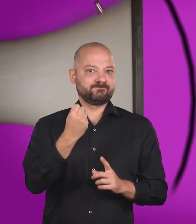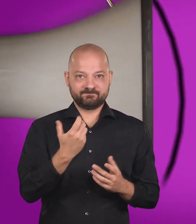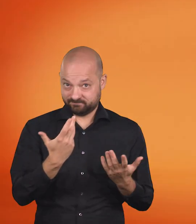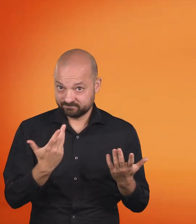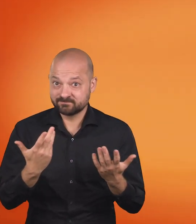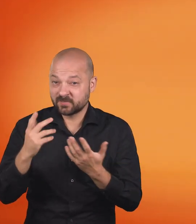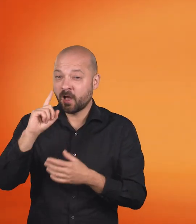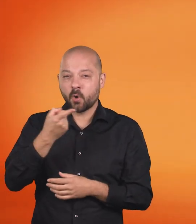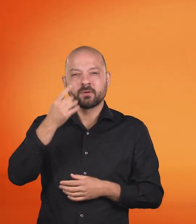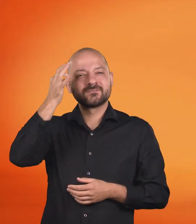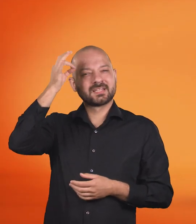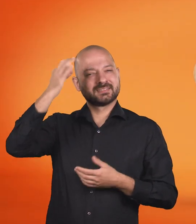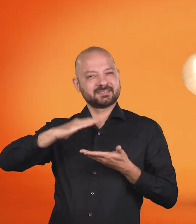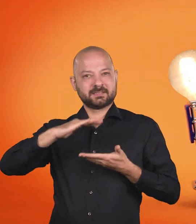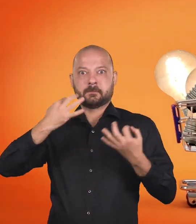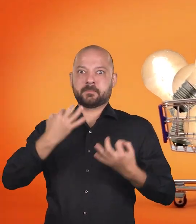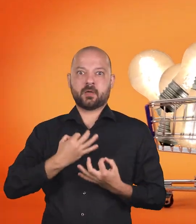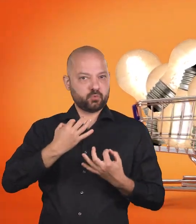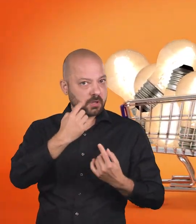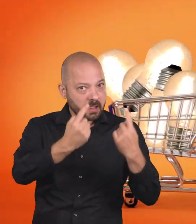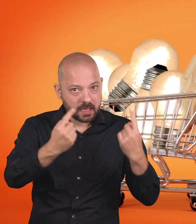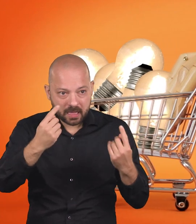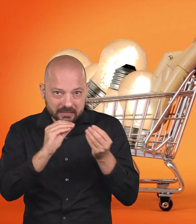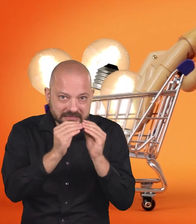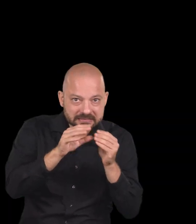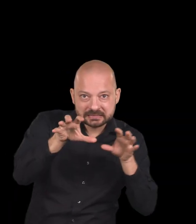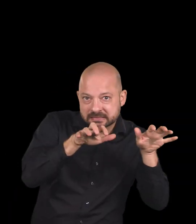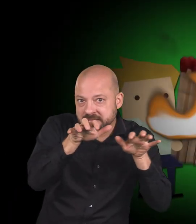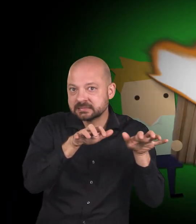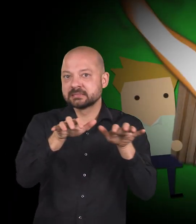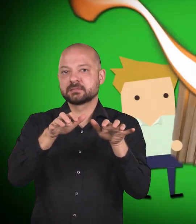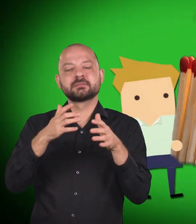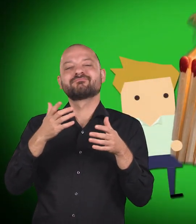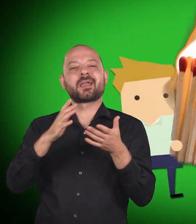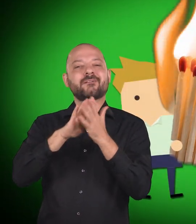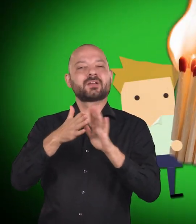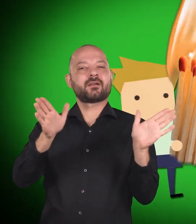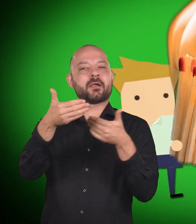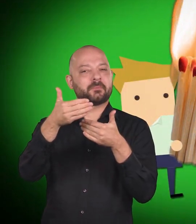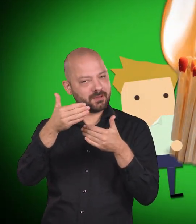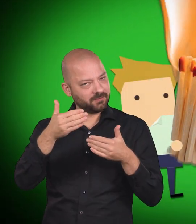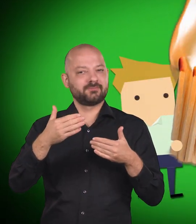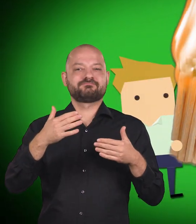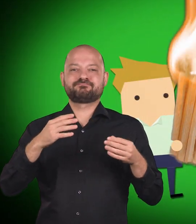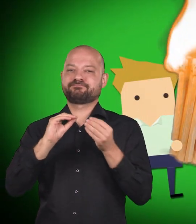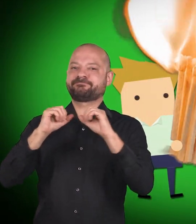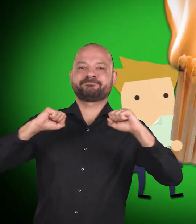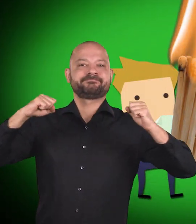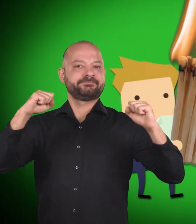müsste alleine notwendiges Know-how zusammensammeln. Die Handwerkskammer dagegen bündelt wirksam die Kräfte Ihrer Mitglieder.